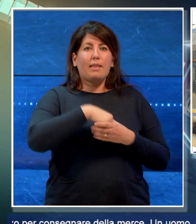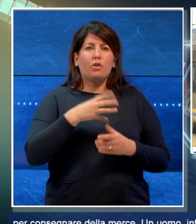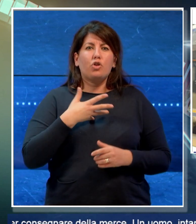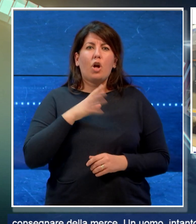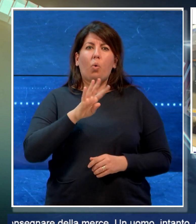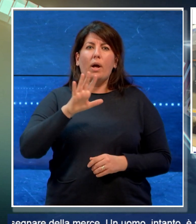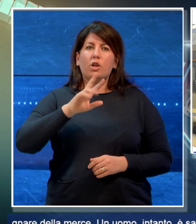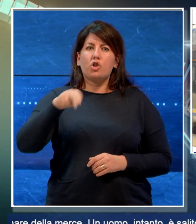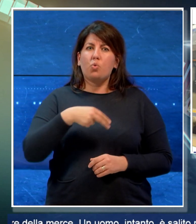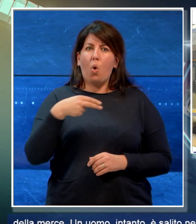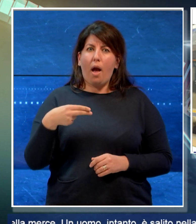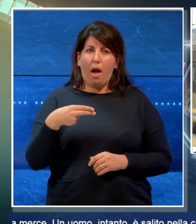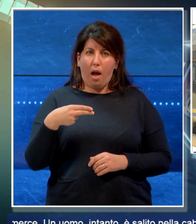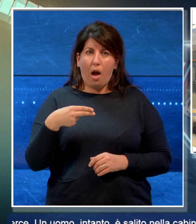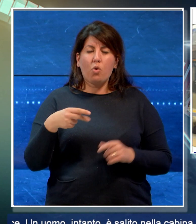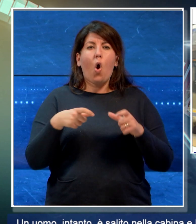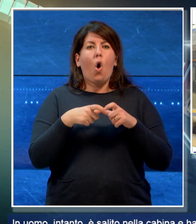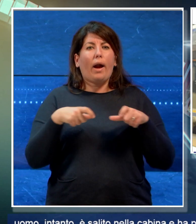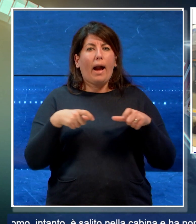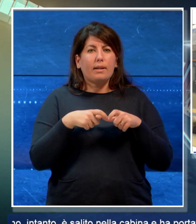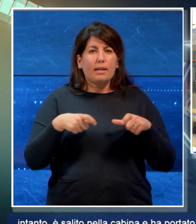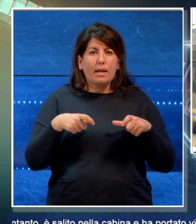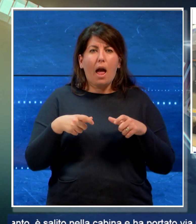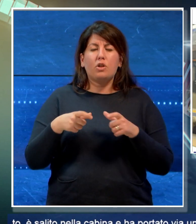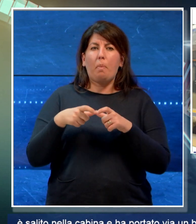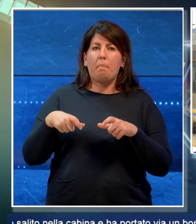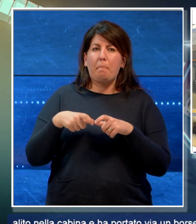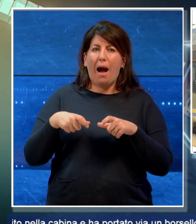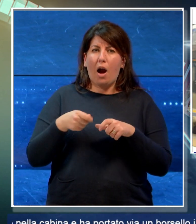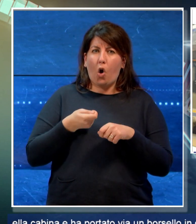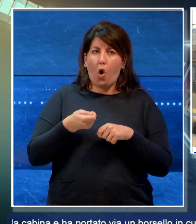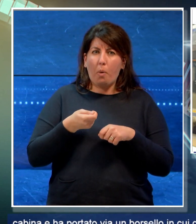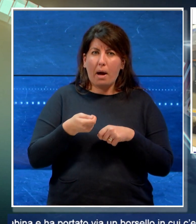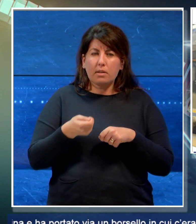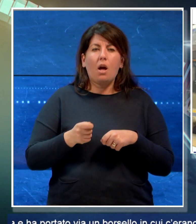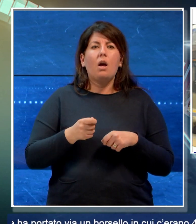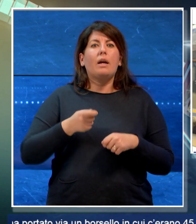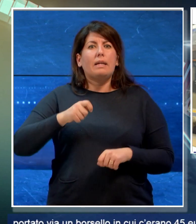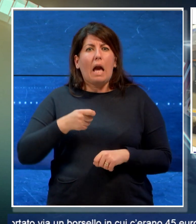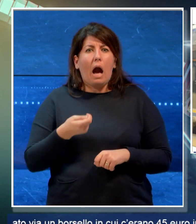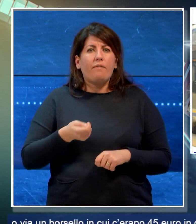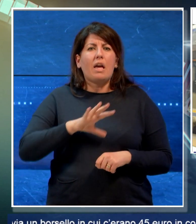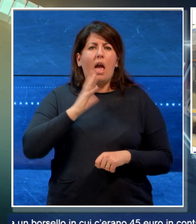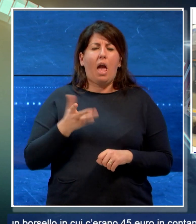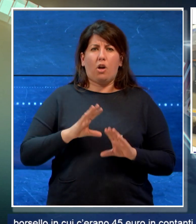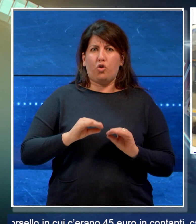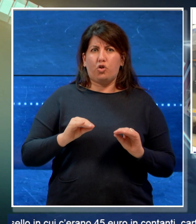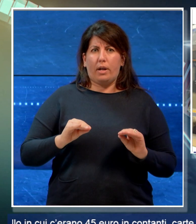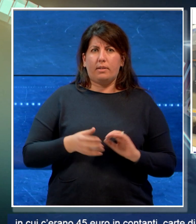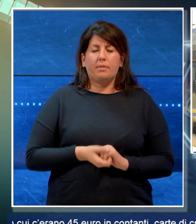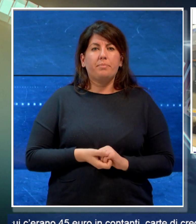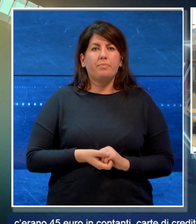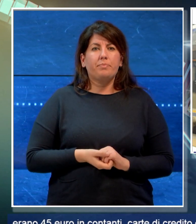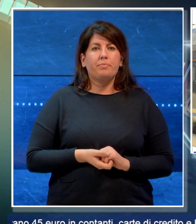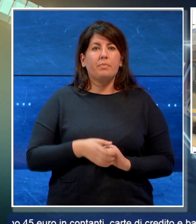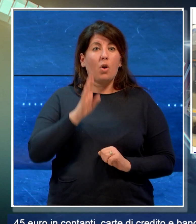euro in contanti, carte di credito e bancomat oltre a chiavi e altri oggetti. L